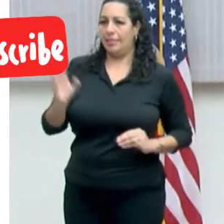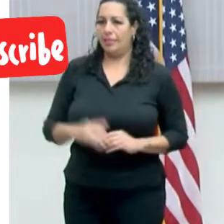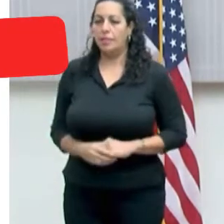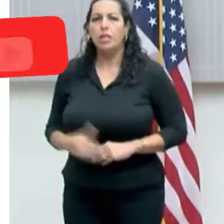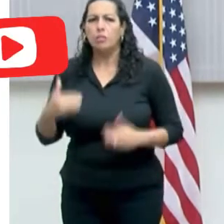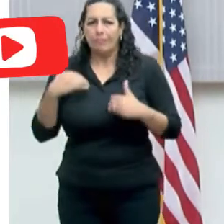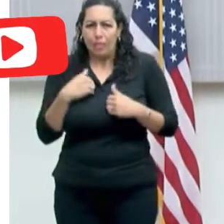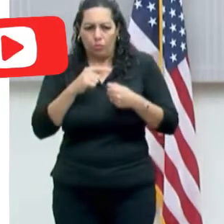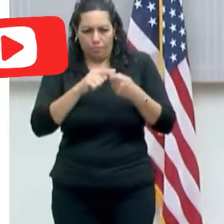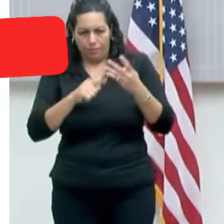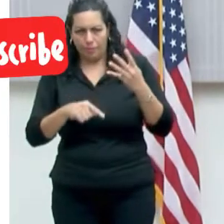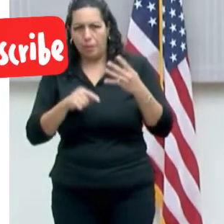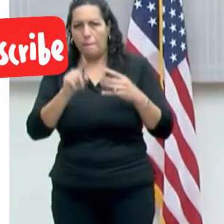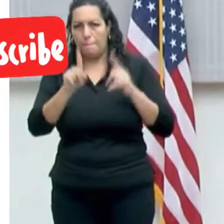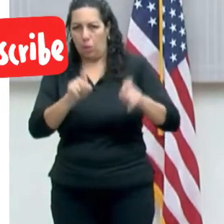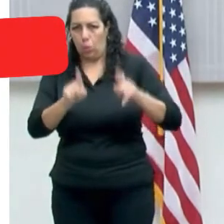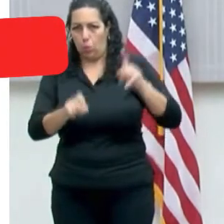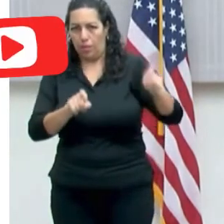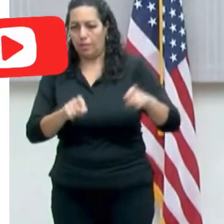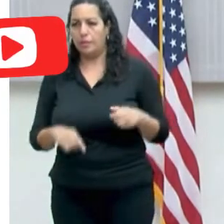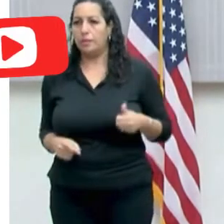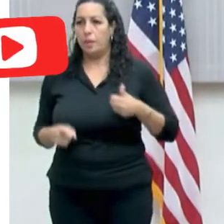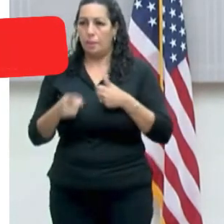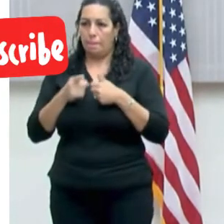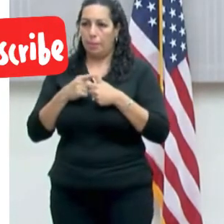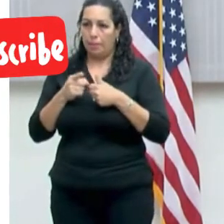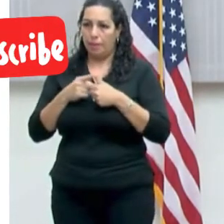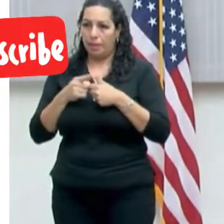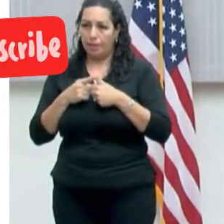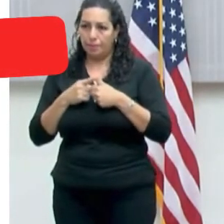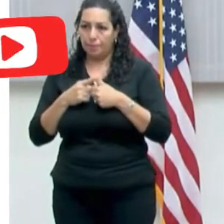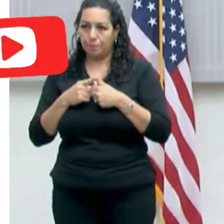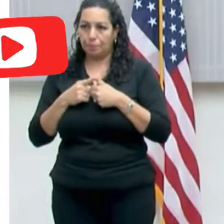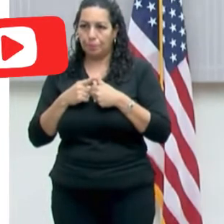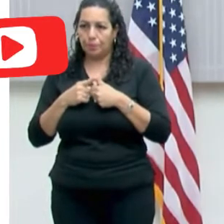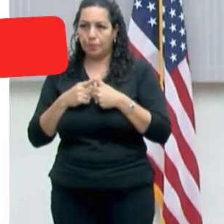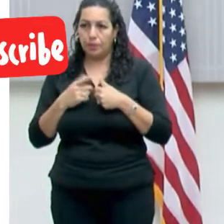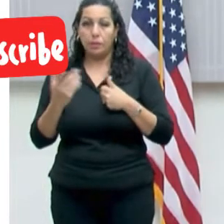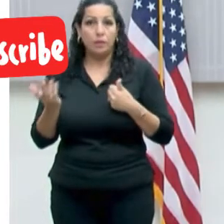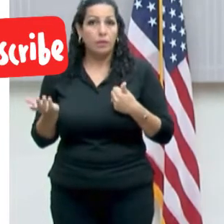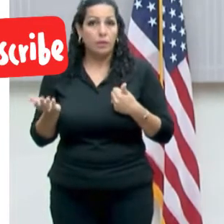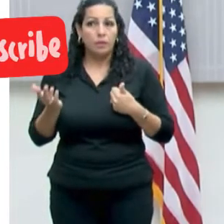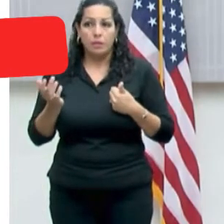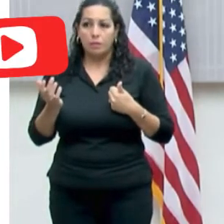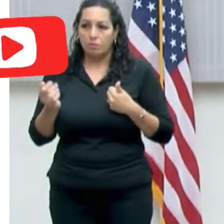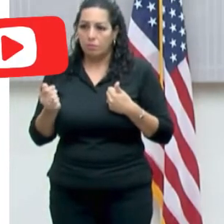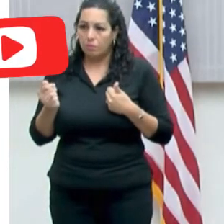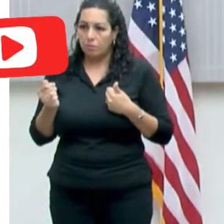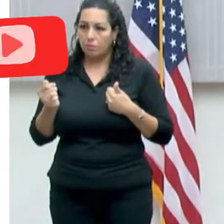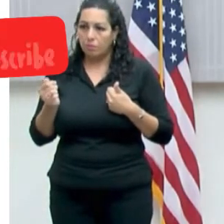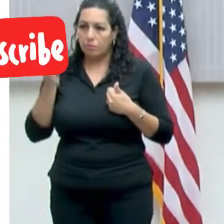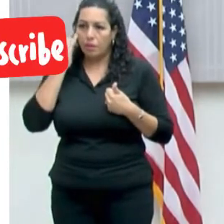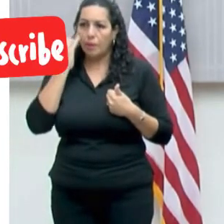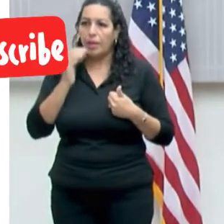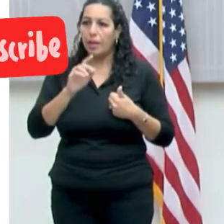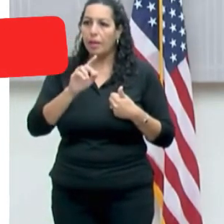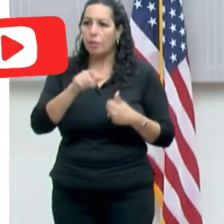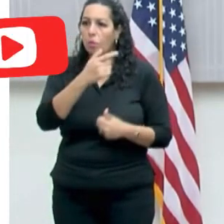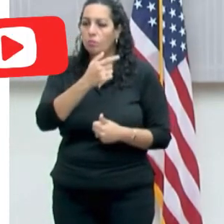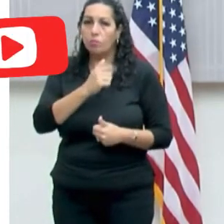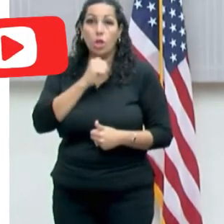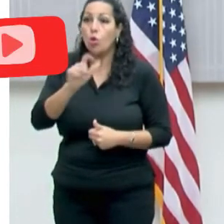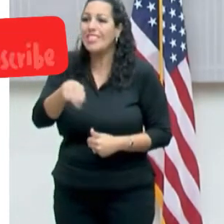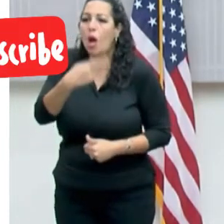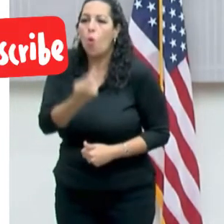Tengo varias preguntas. La primera es, sabemos que ver a la vacuna es una gran herramienta, no es la única, y